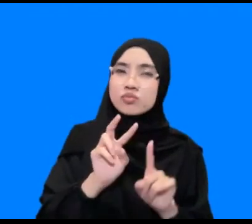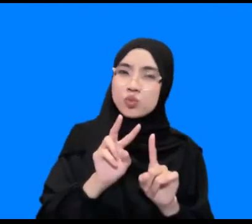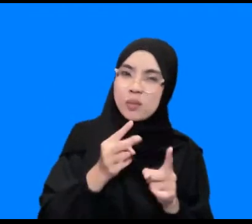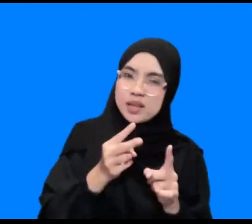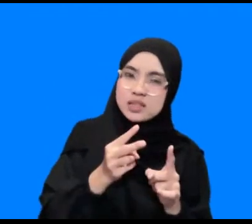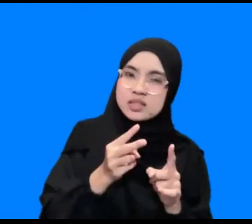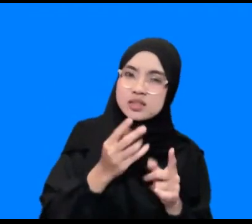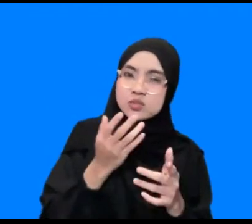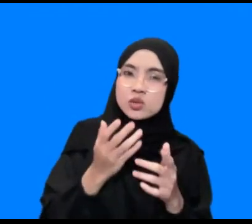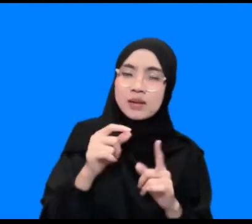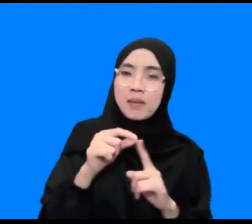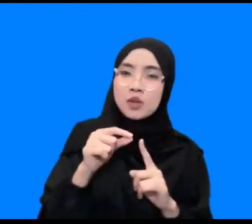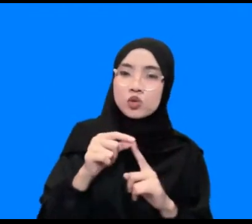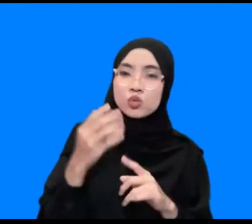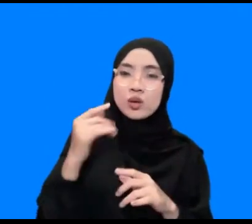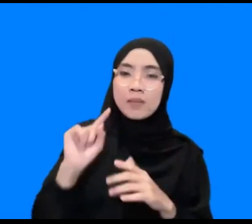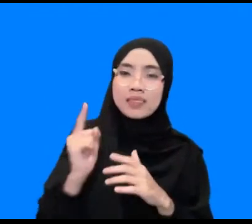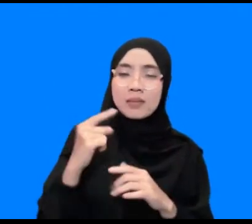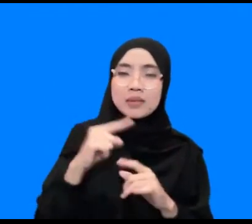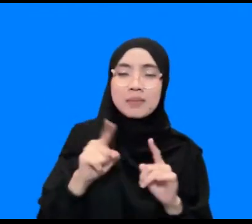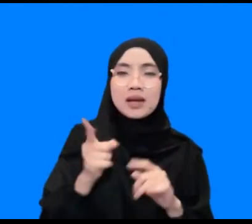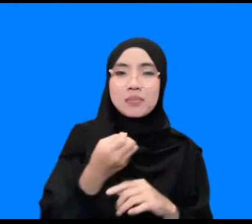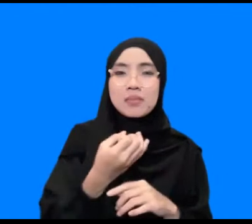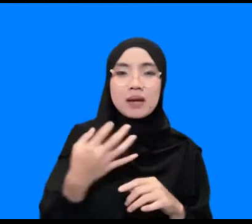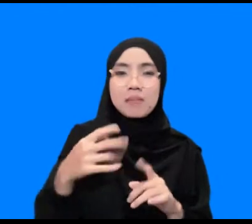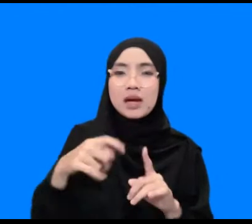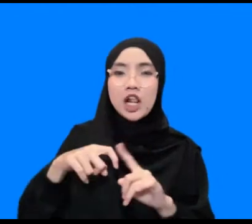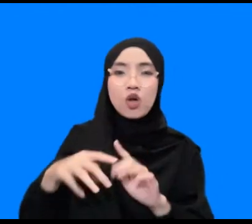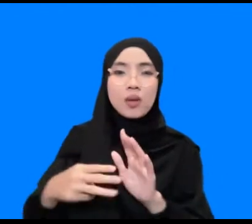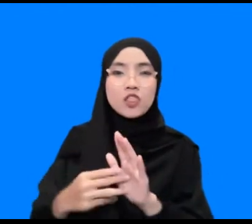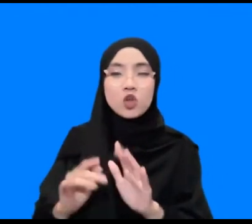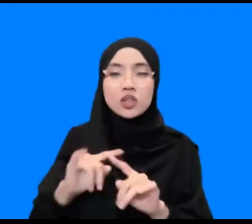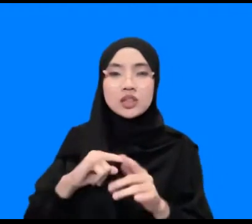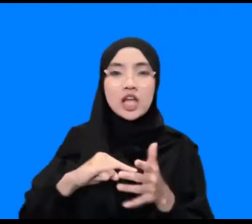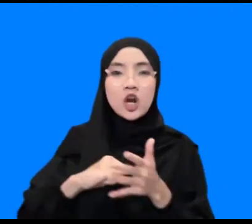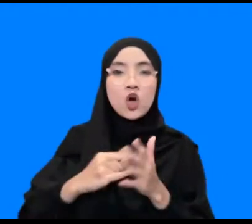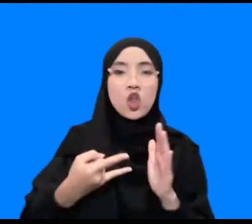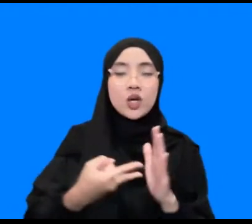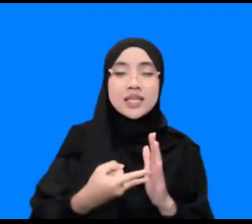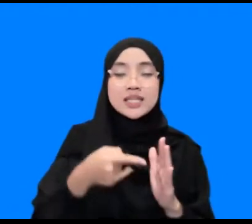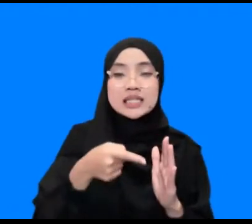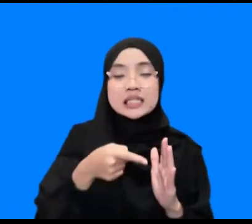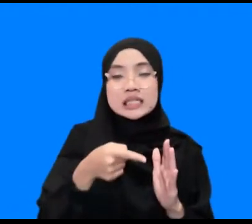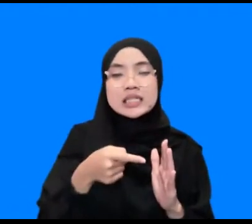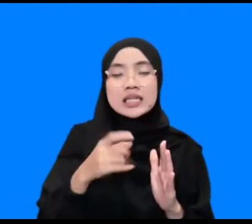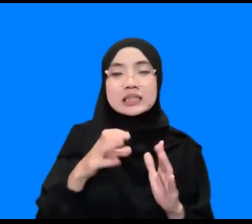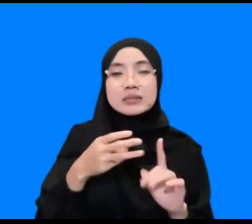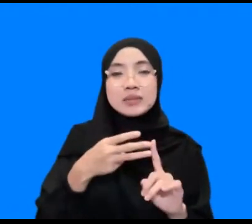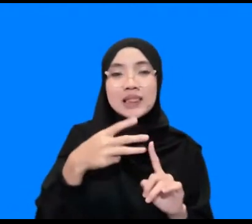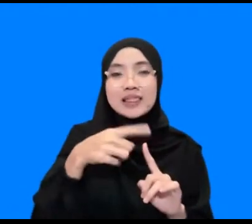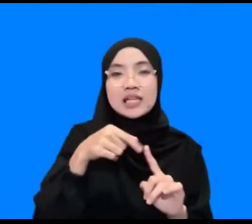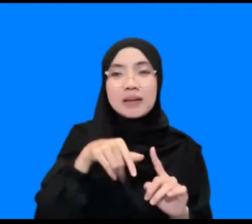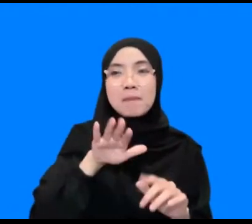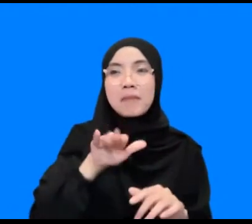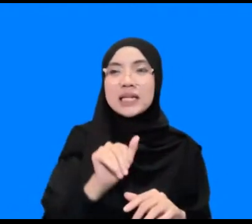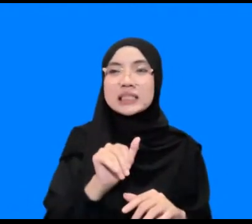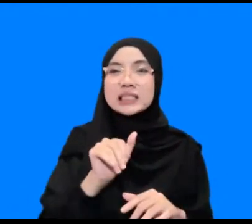ya di Pamengtuk yang pertama gitu tapi hanya beberapa kilometer tapi teknologinya kan itu masih